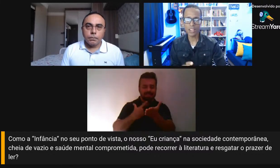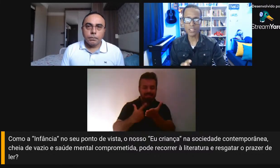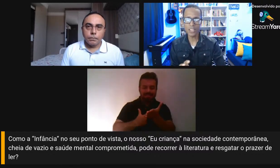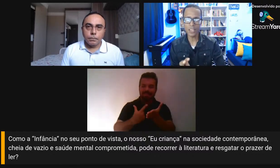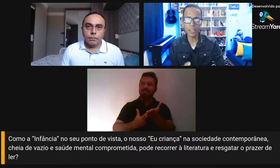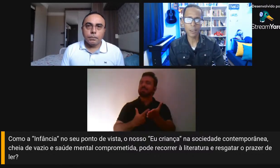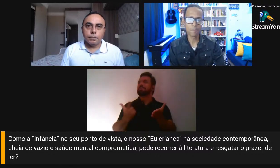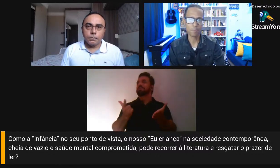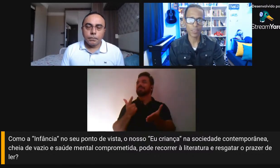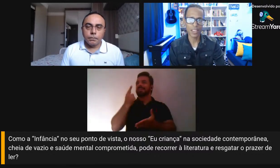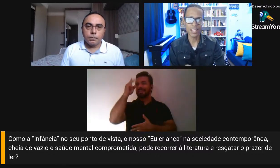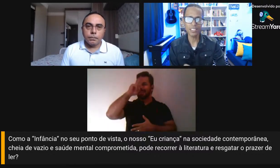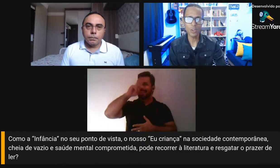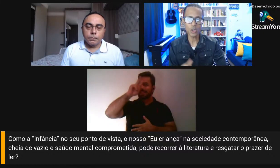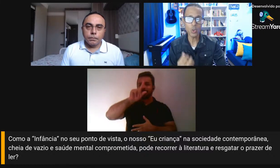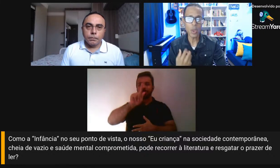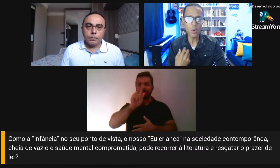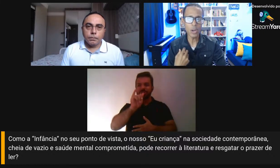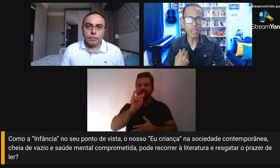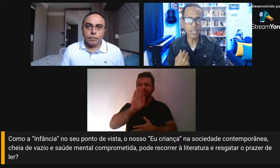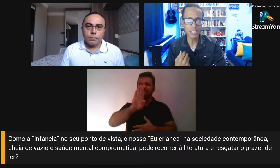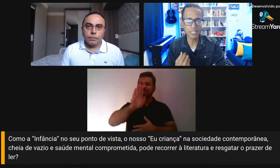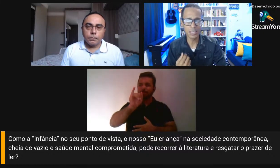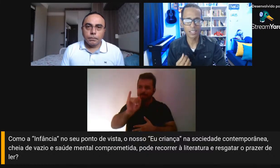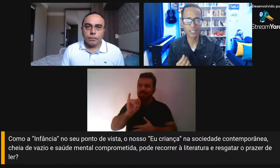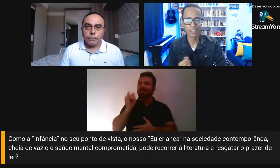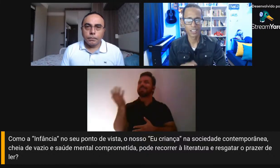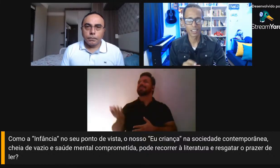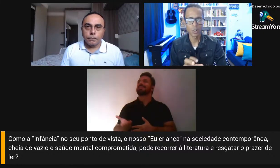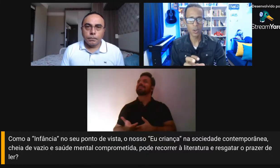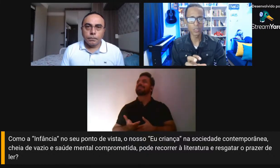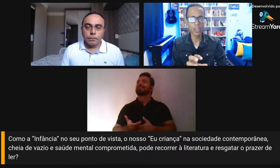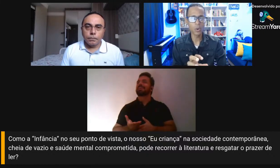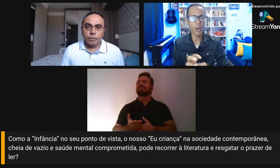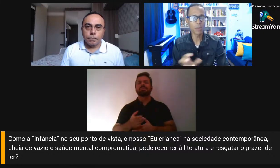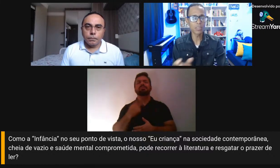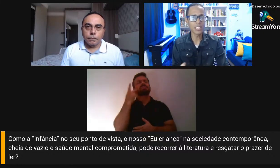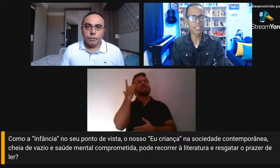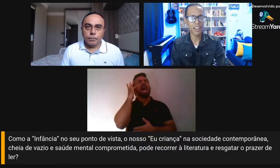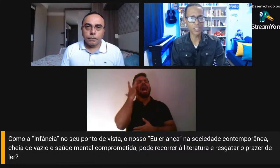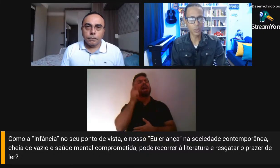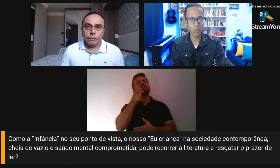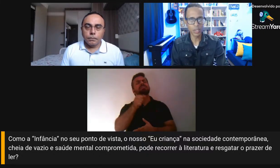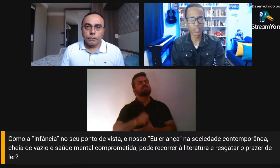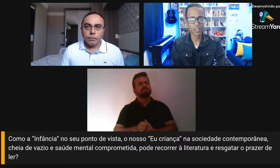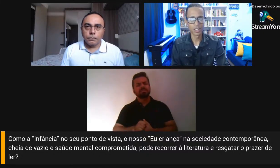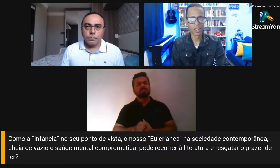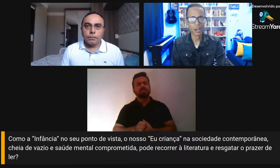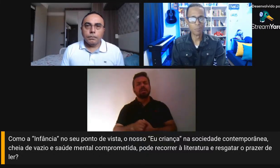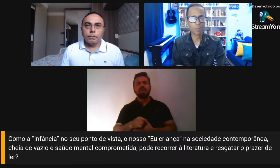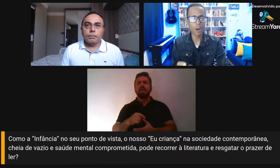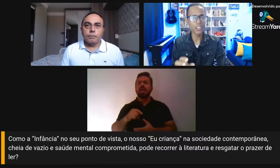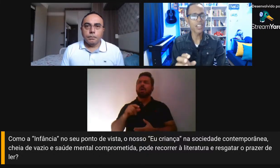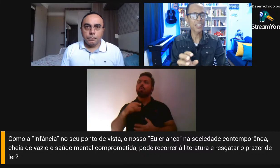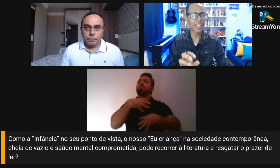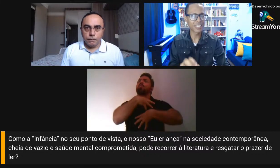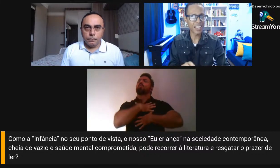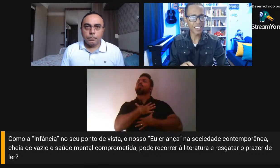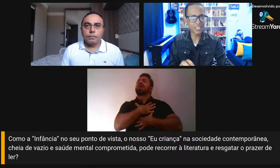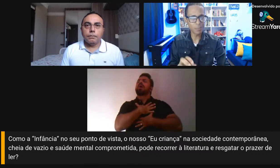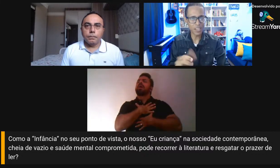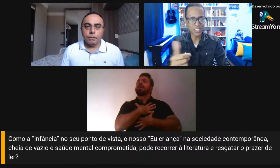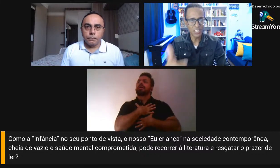Você acha que esse nosso eu, criança, quando recorremos à literatura, pode